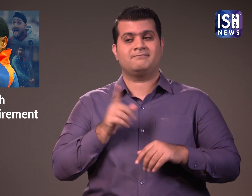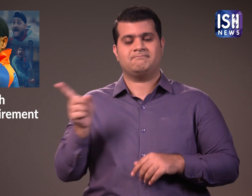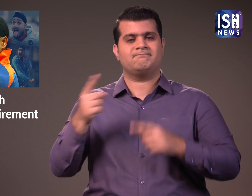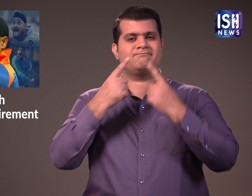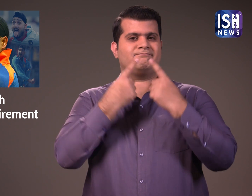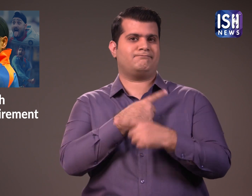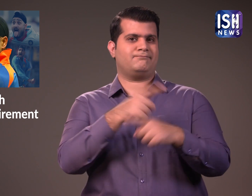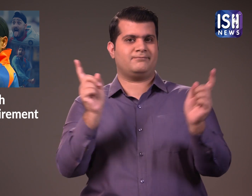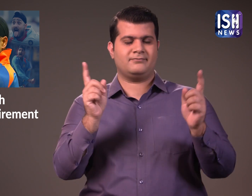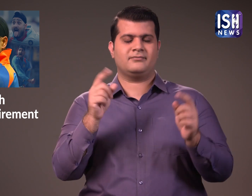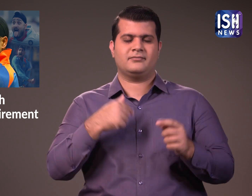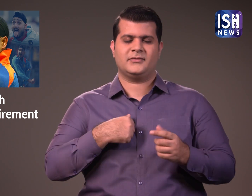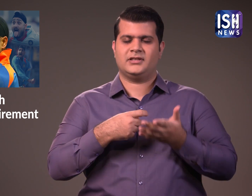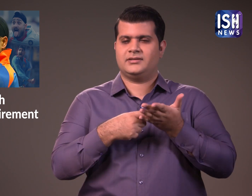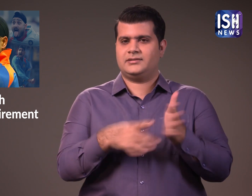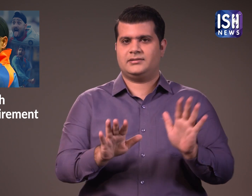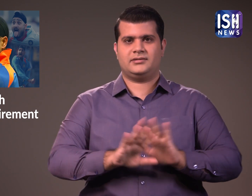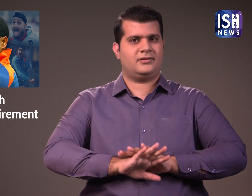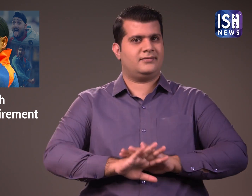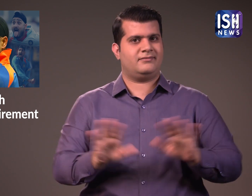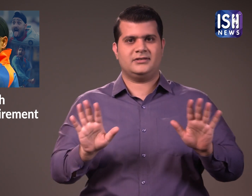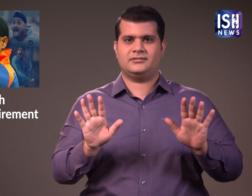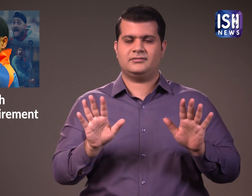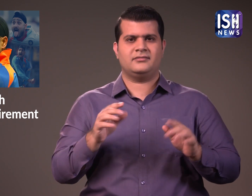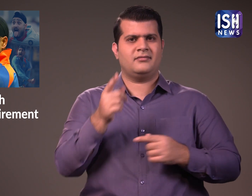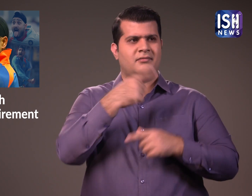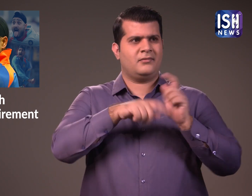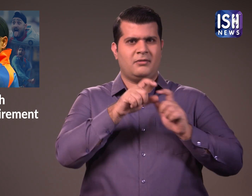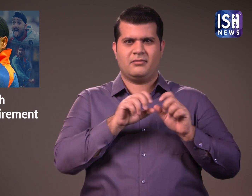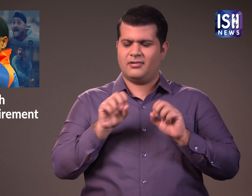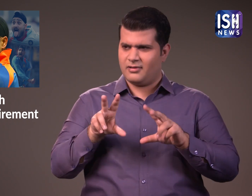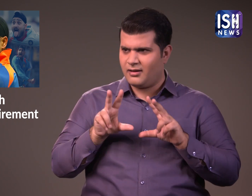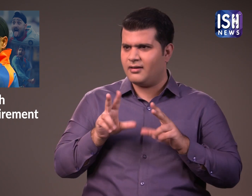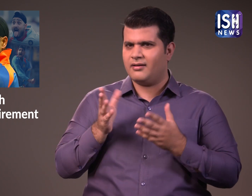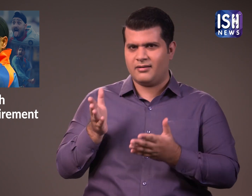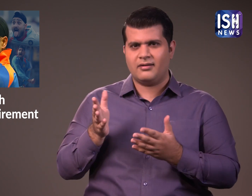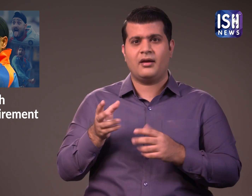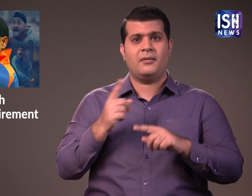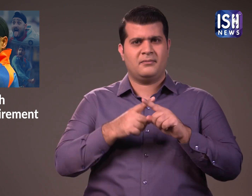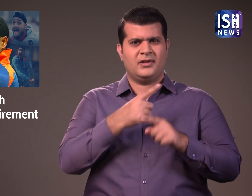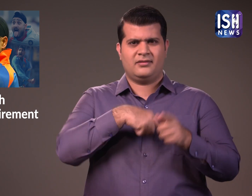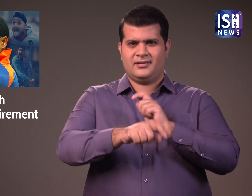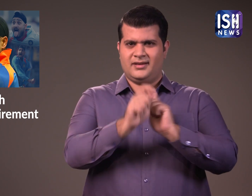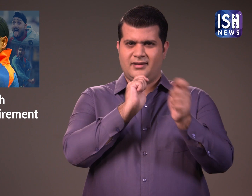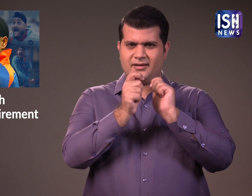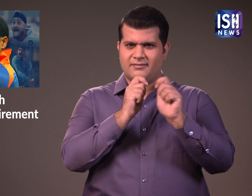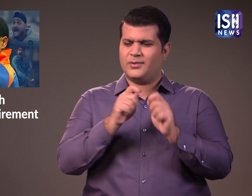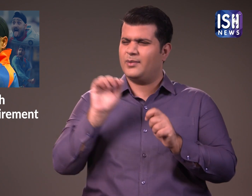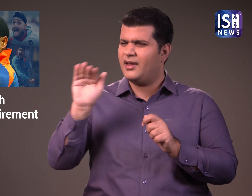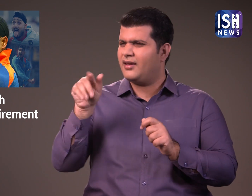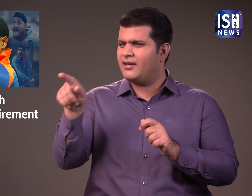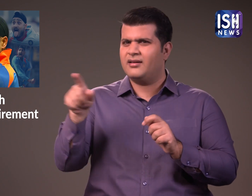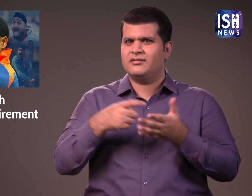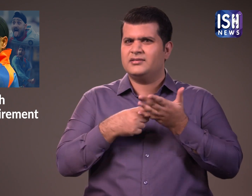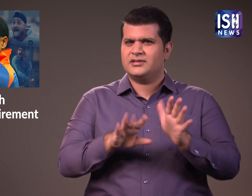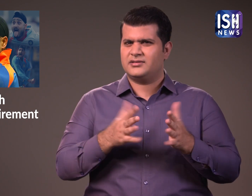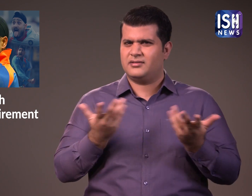स्पिनर ने अब क्रिकेट से सन्यास की गोशना की है सब दंग रह गए जब मीडिया ने उनसे सन्यास की वज़ब पूछी